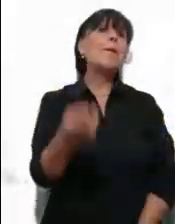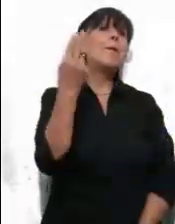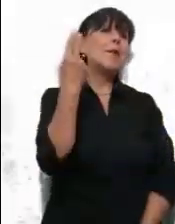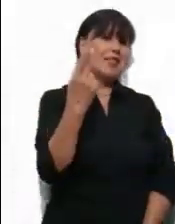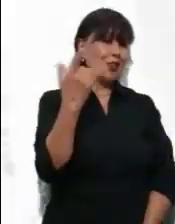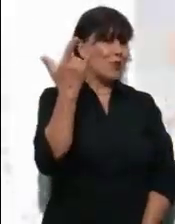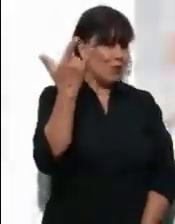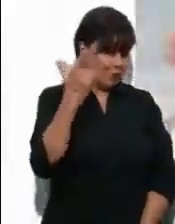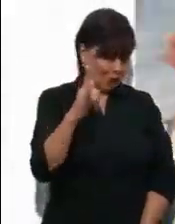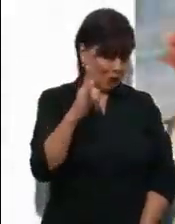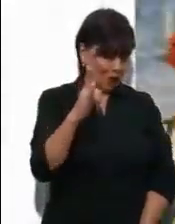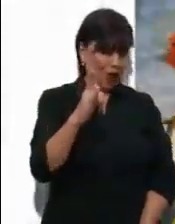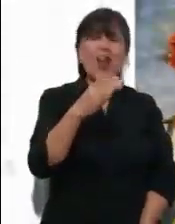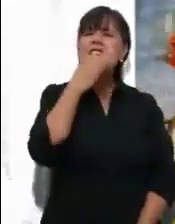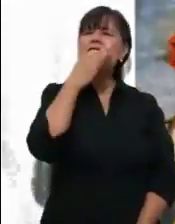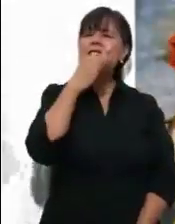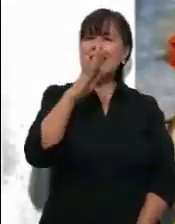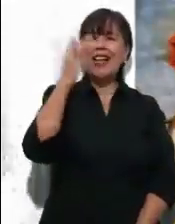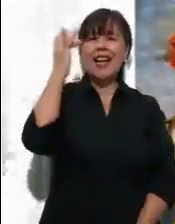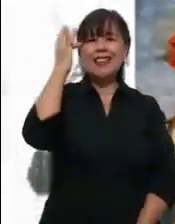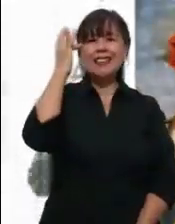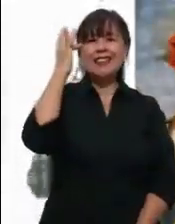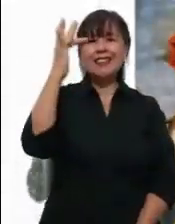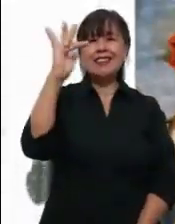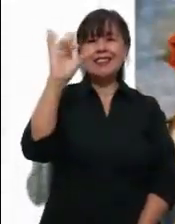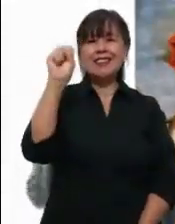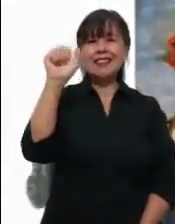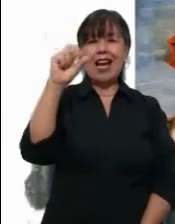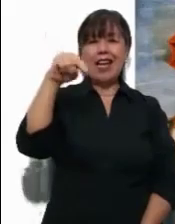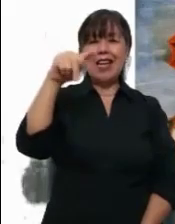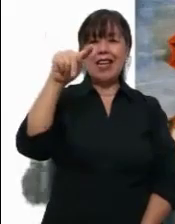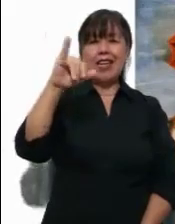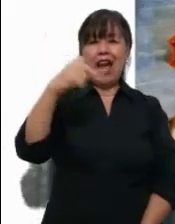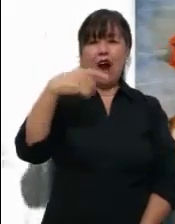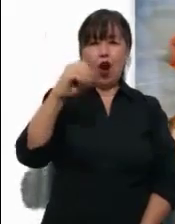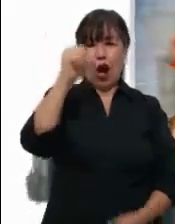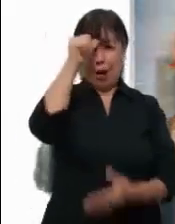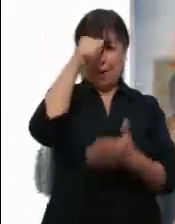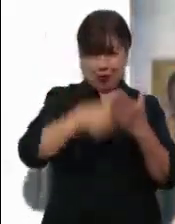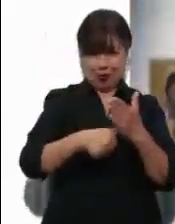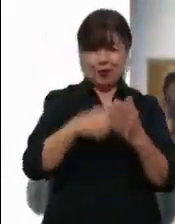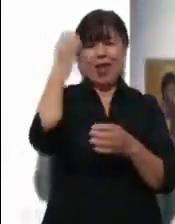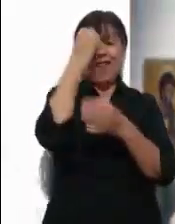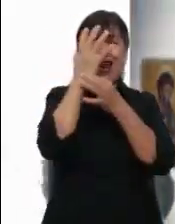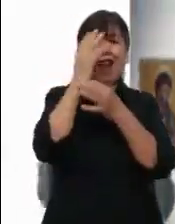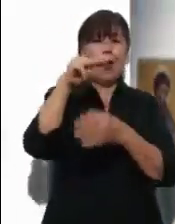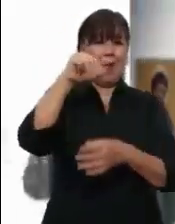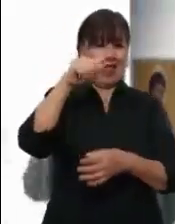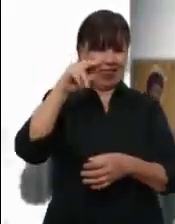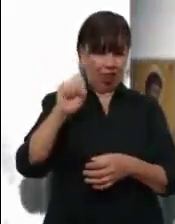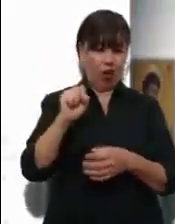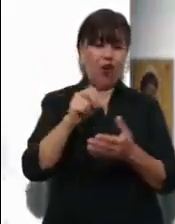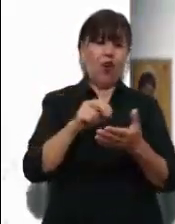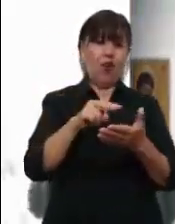julio, fiesta de Santiago Apóstol. Evangelio según San Mateo 20, versículos